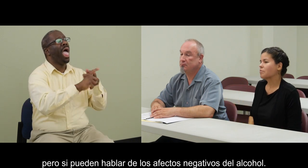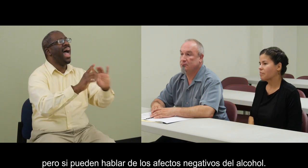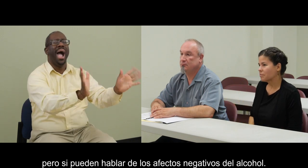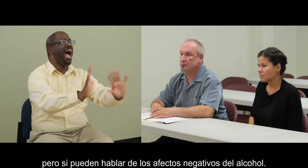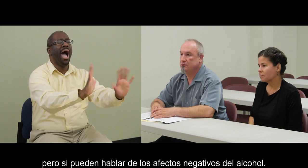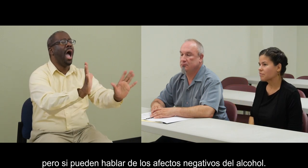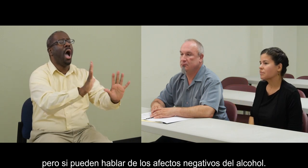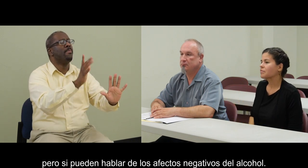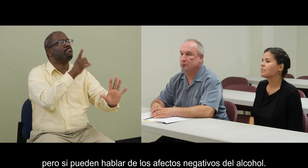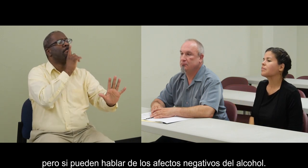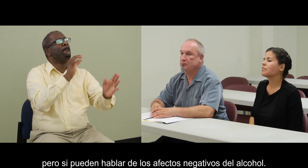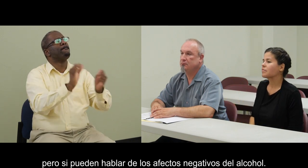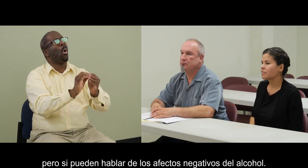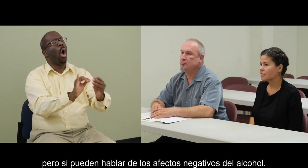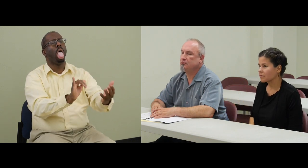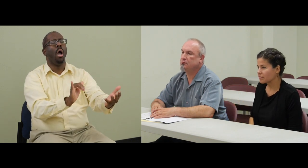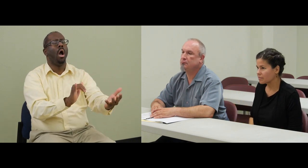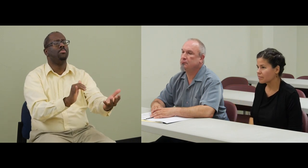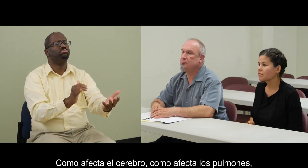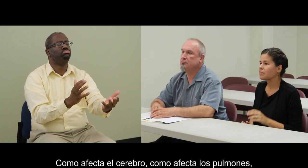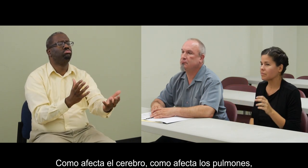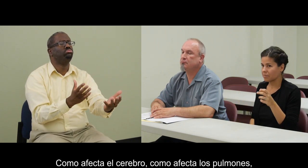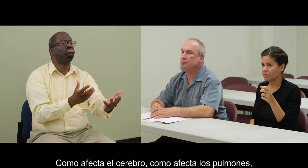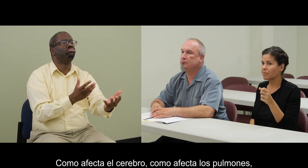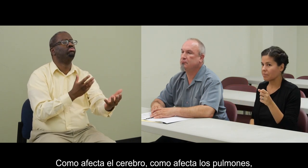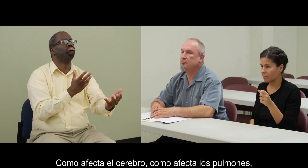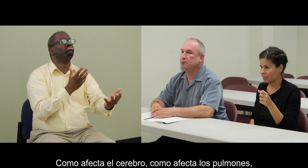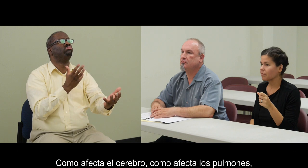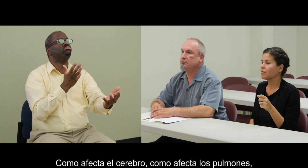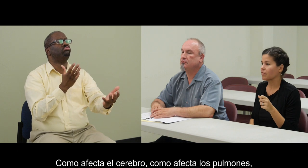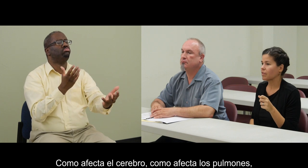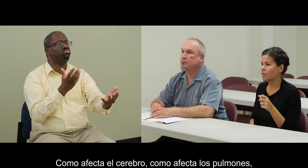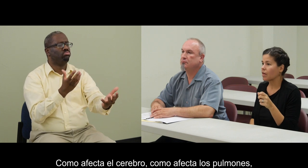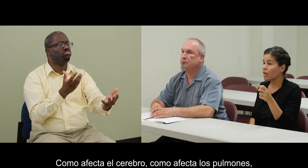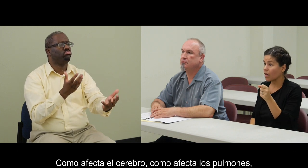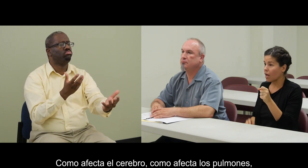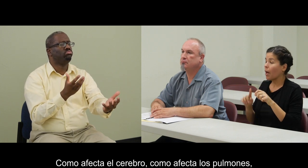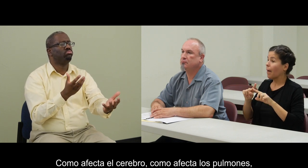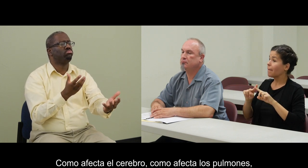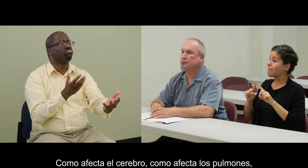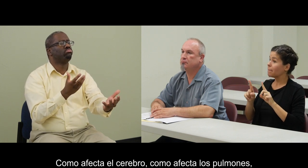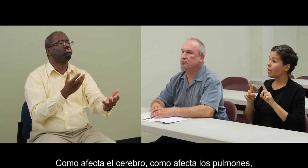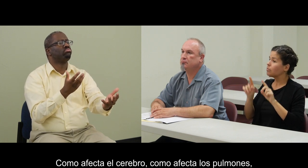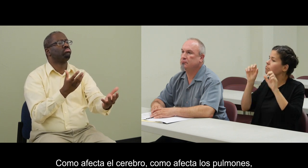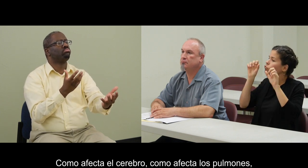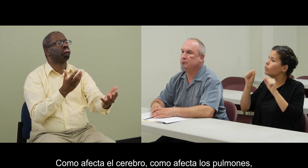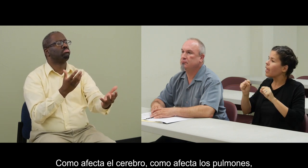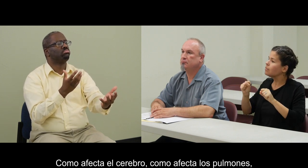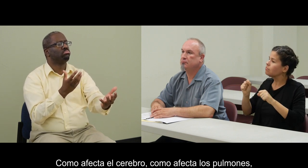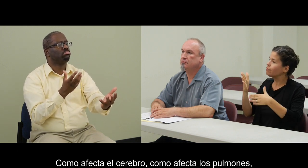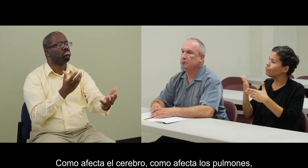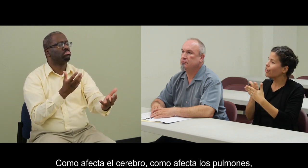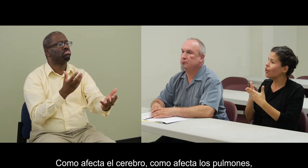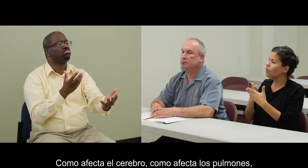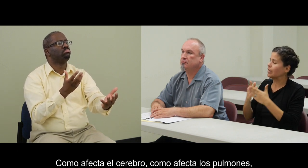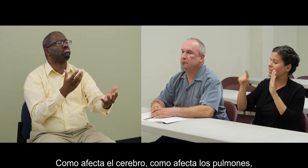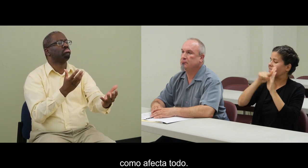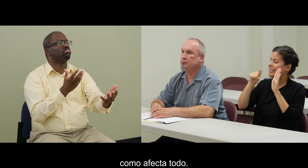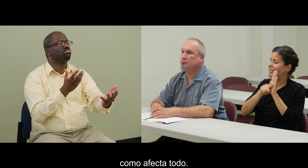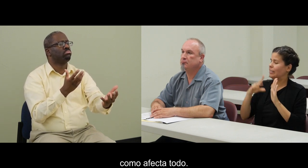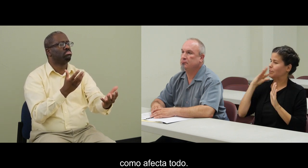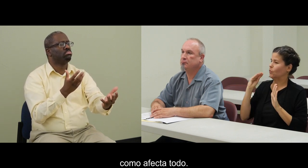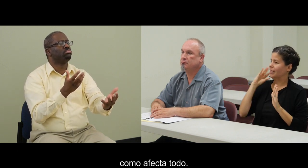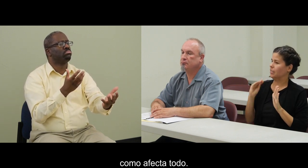efectos negativos del alcohol. Cómo afecta el cerebro, cómo afecta los